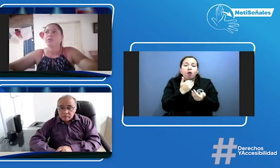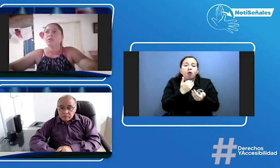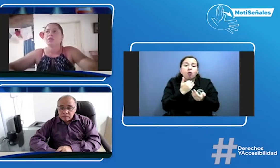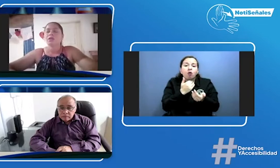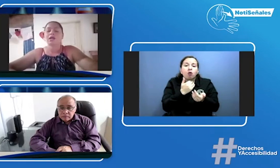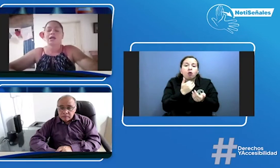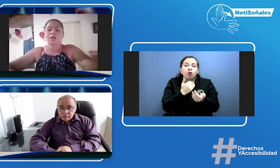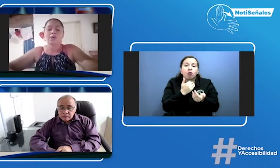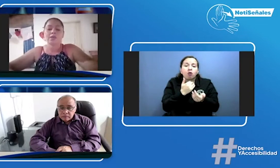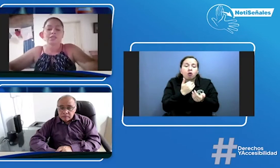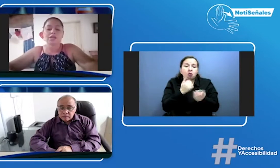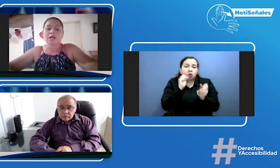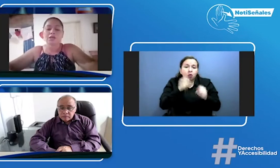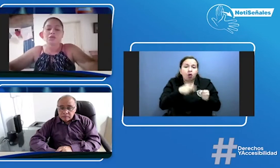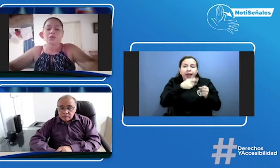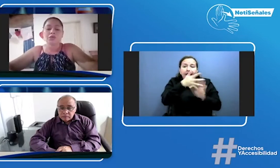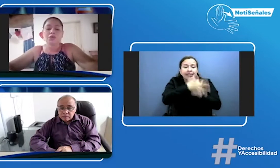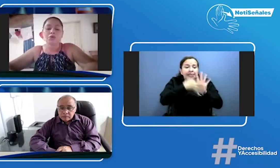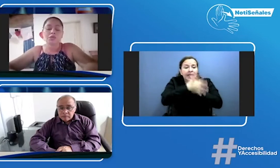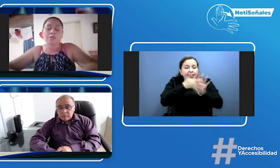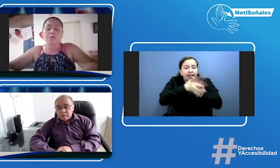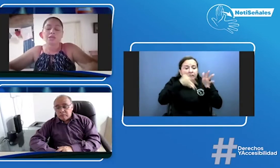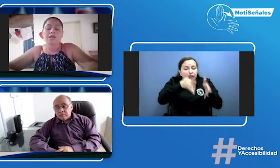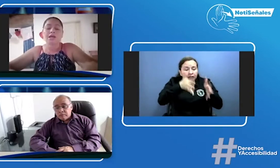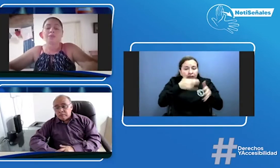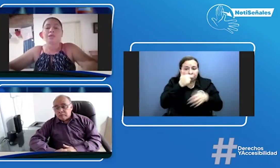la lengua de señas al niño y él venía acá a mi casa